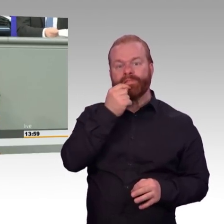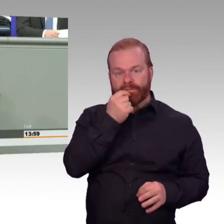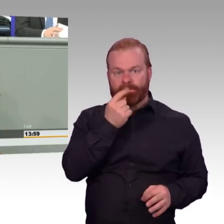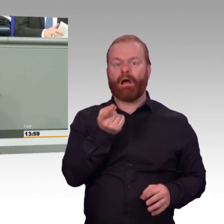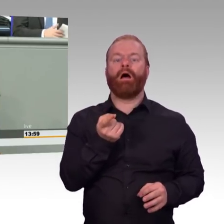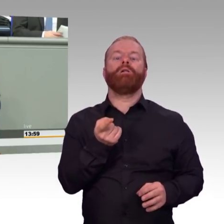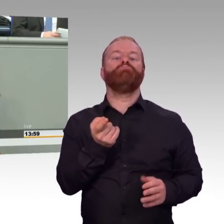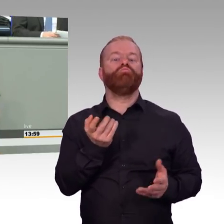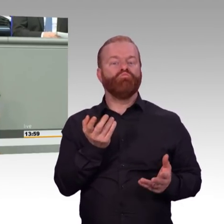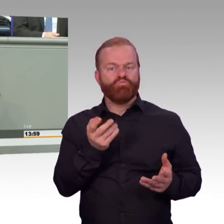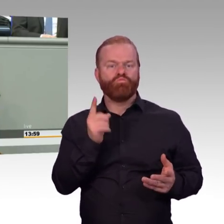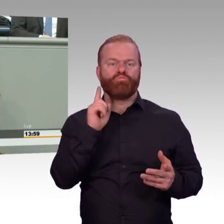Weil Sie haben genau die gleichen Ziele.